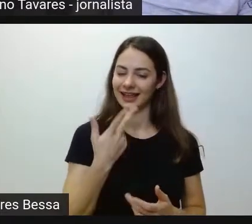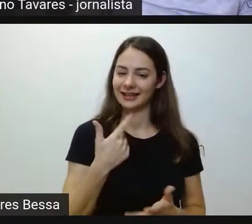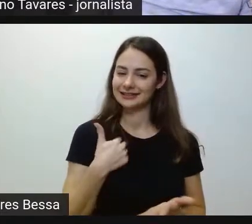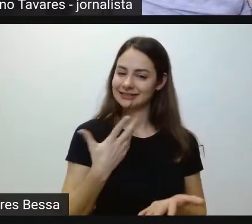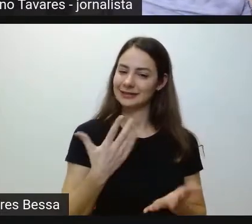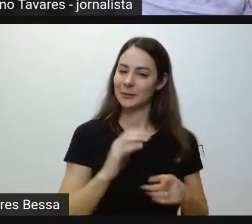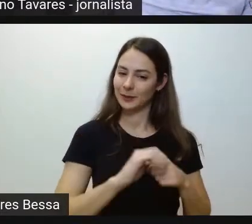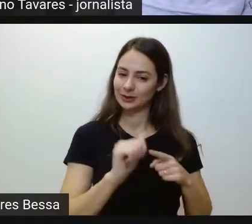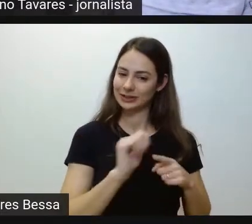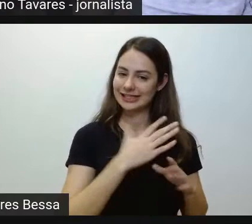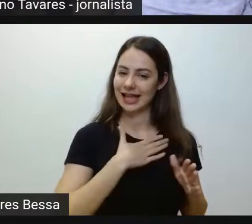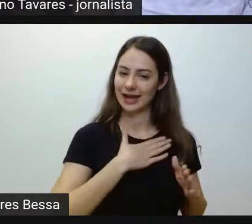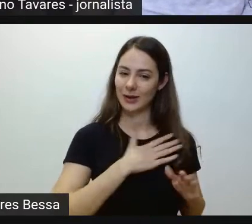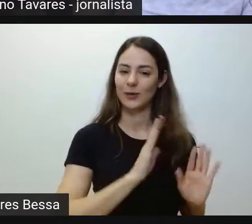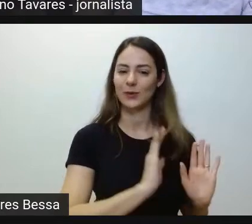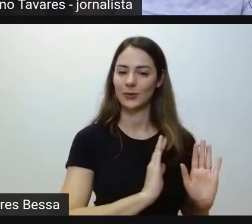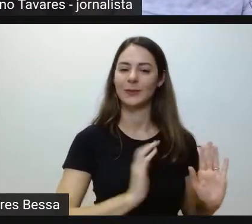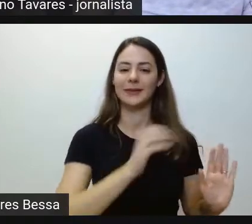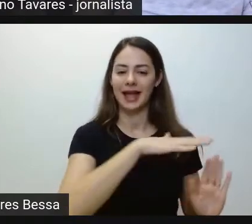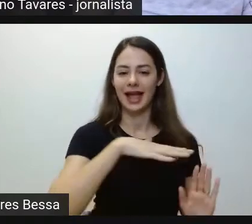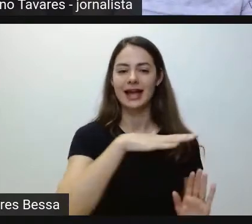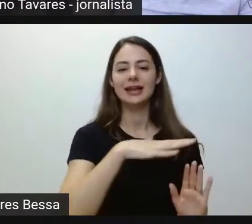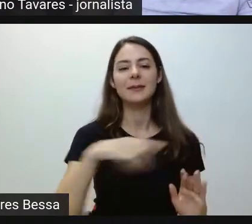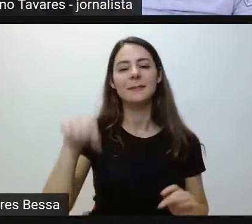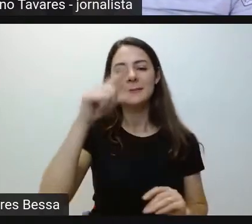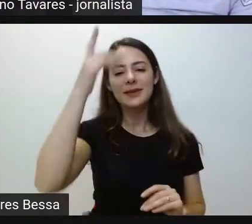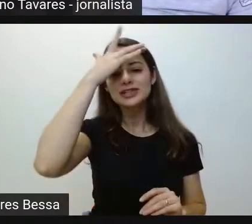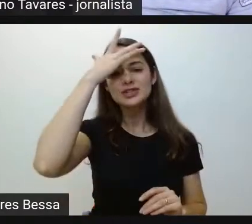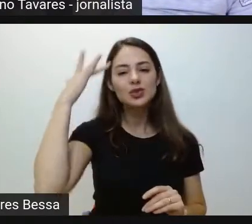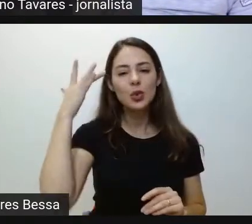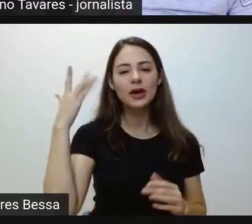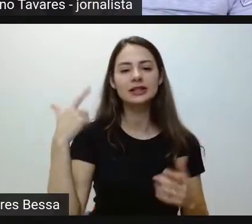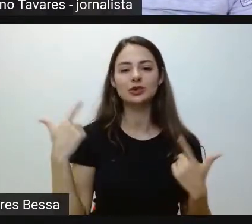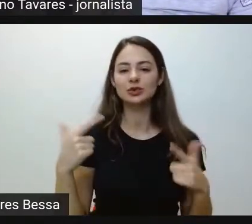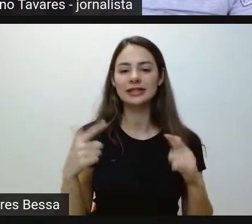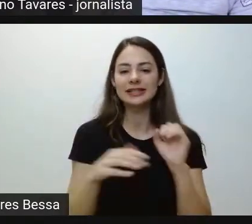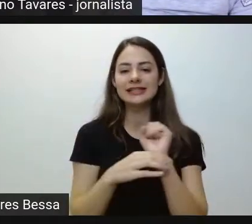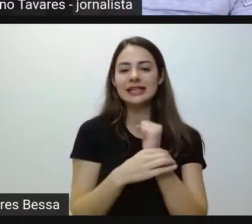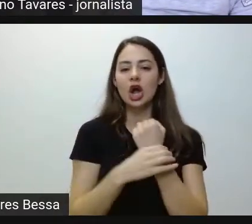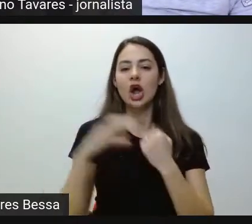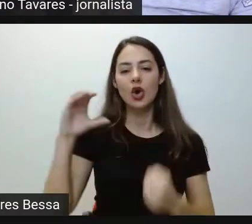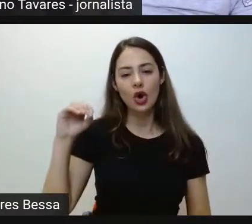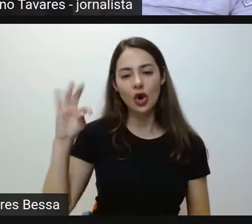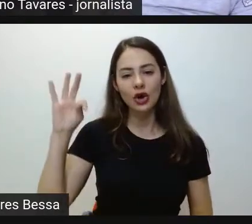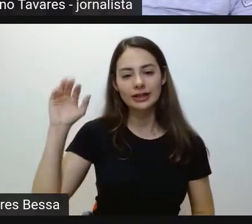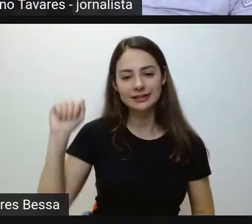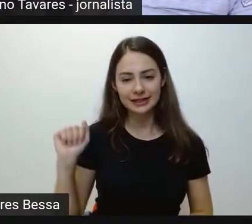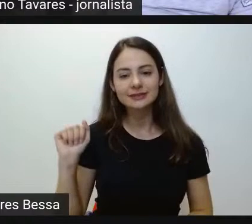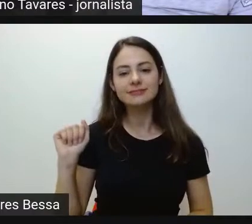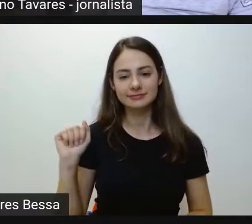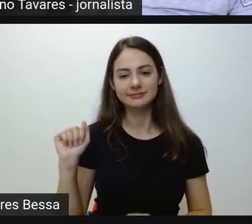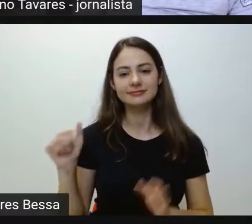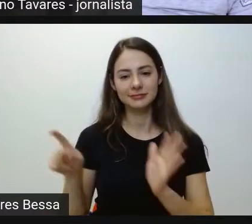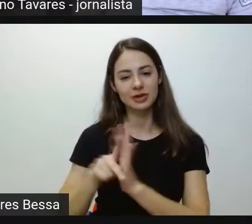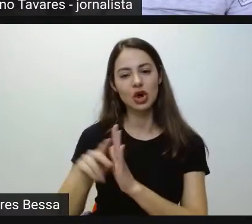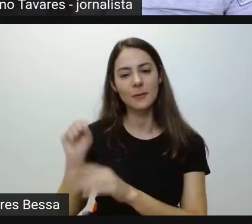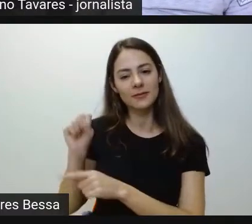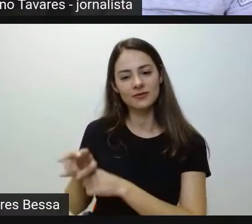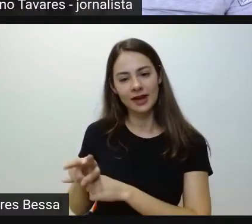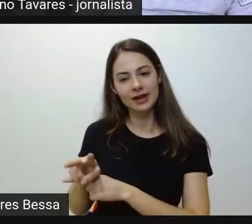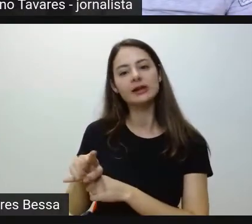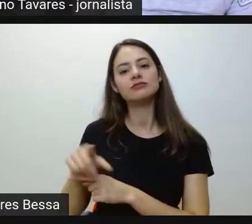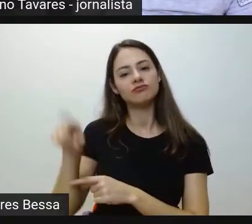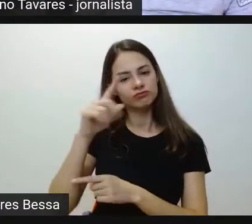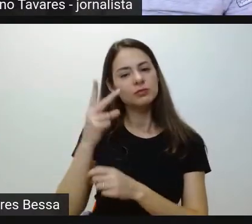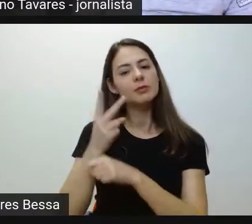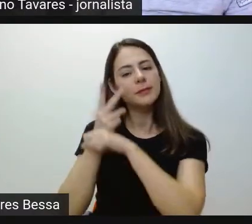que as pessoas costumam, né? Ter muita insegurança. É nessa questão das cotas, Da reserva de vagas. Então, procura o